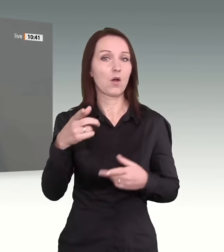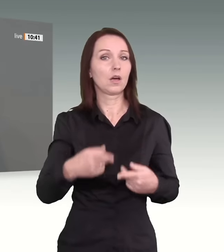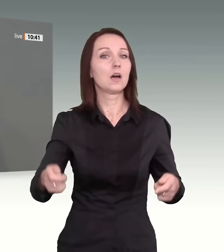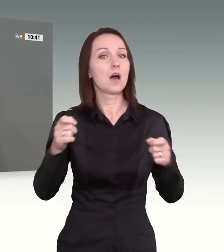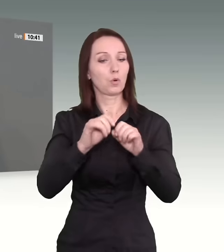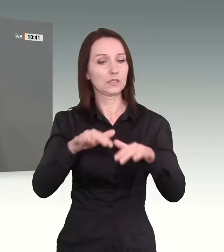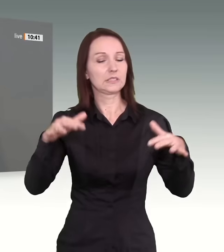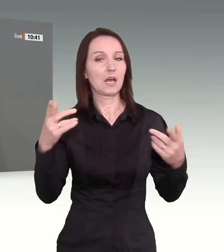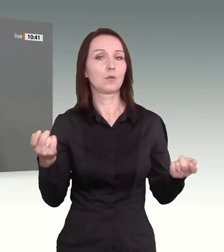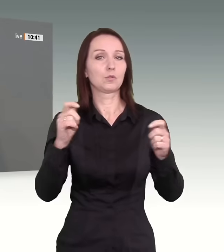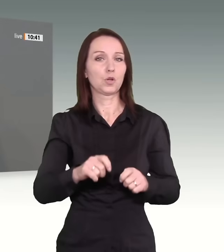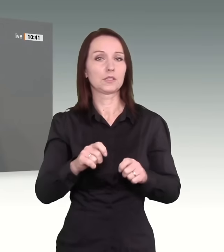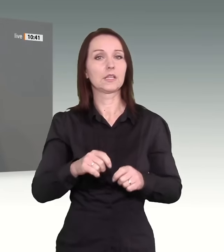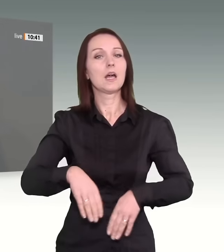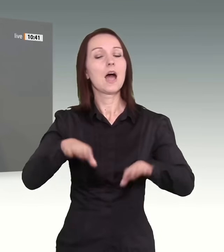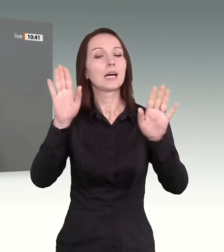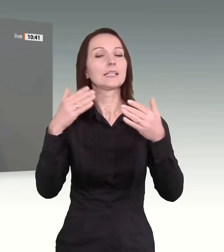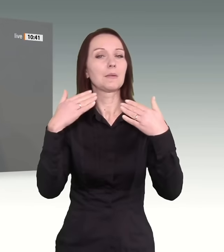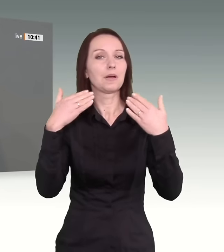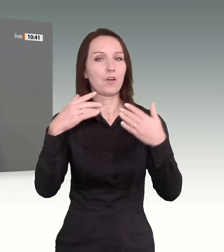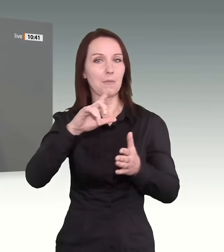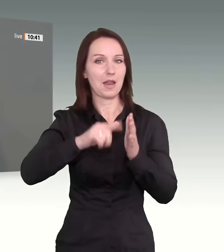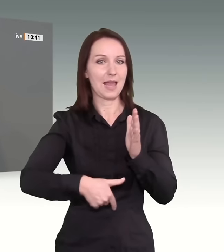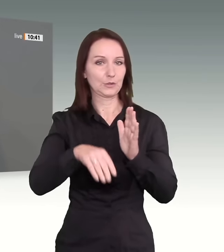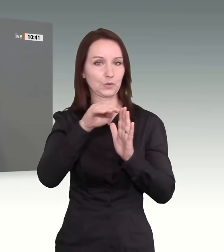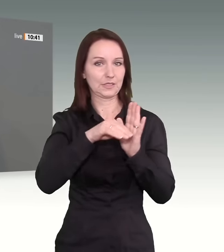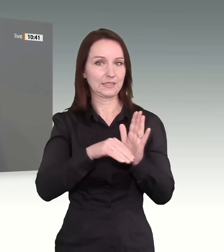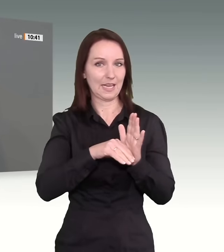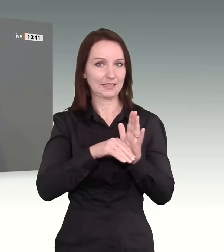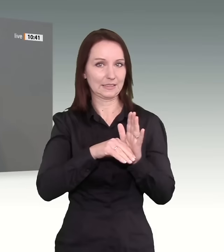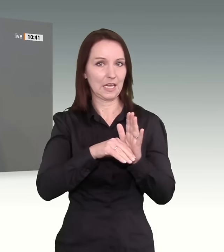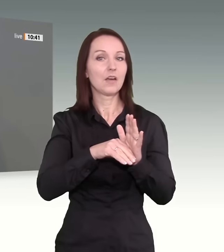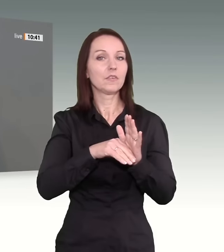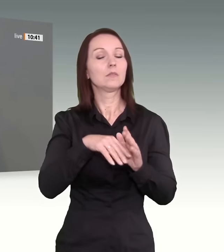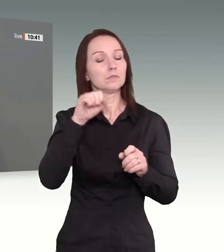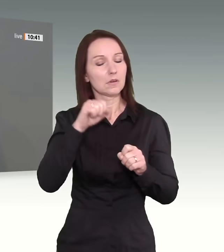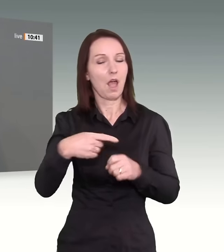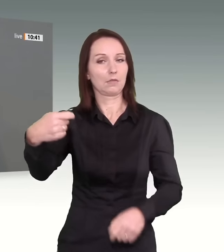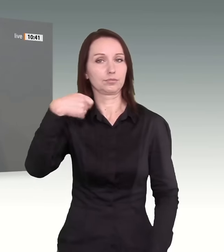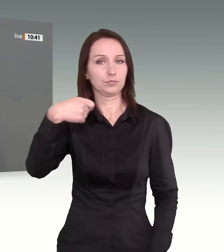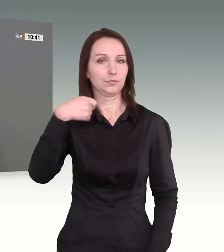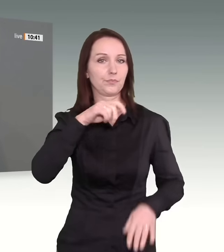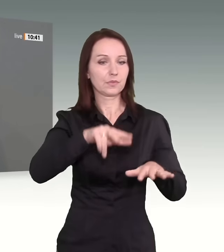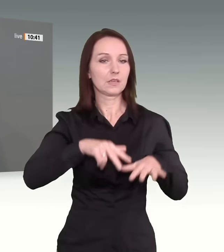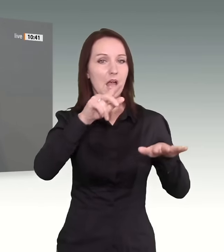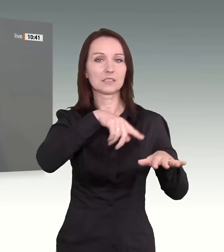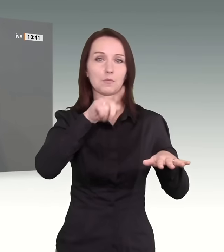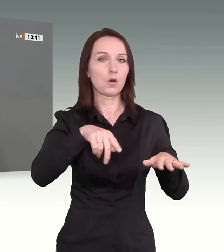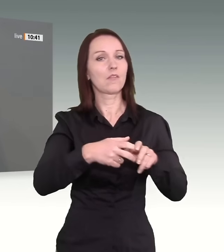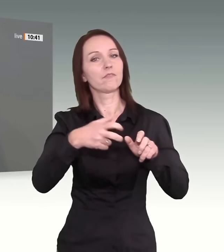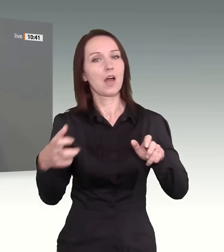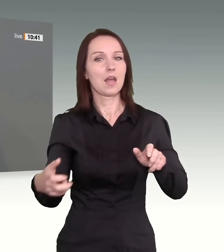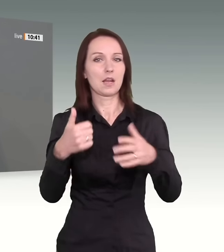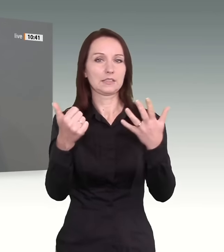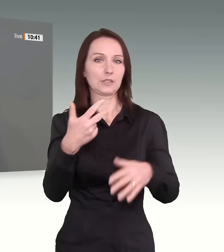Asylbewerberleistungsgesetzes in Bezug von 18 auf 36 Monate. Wir